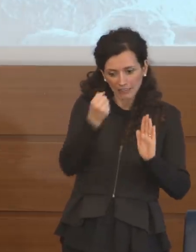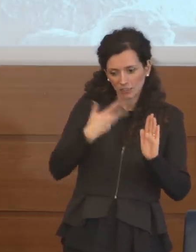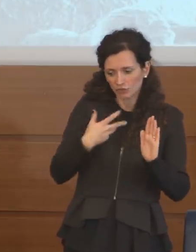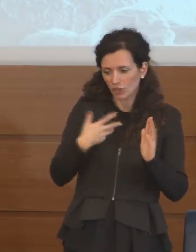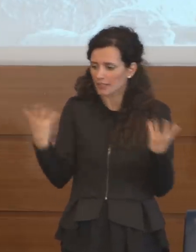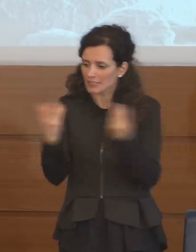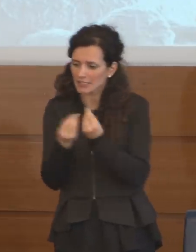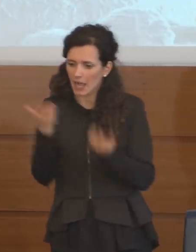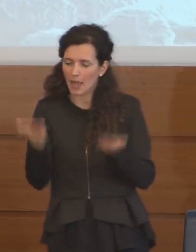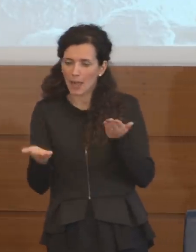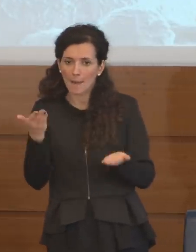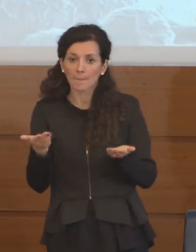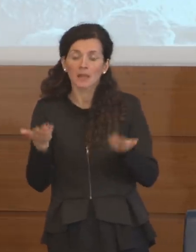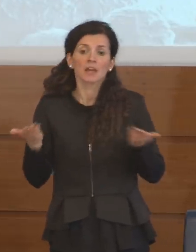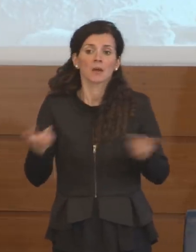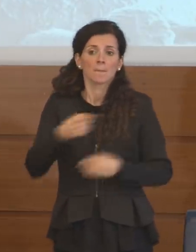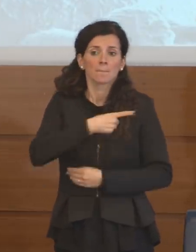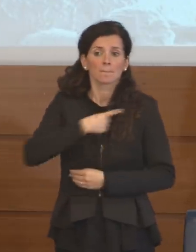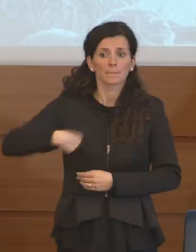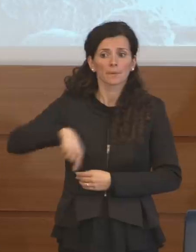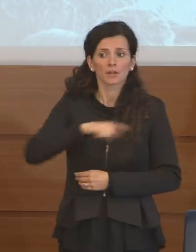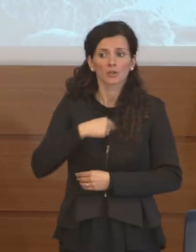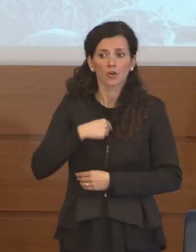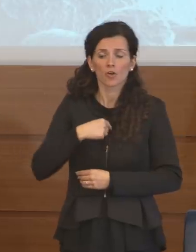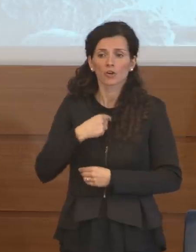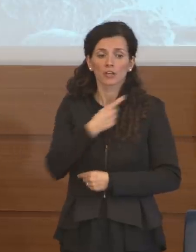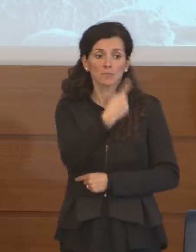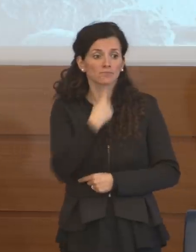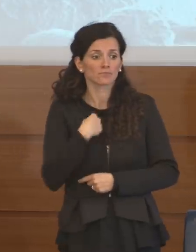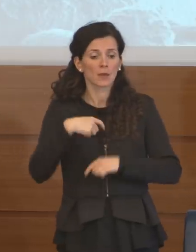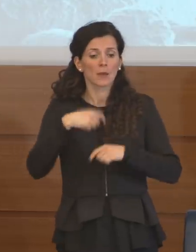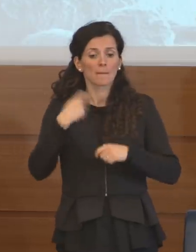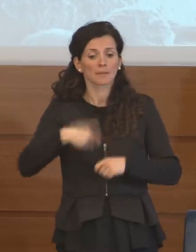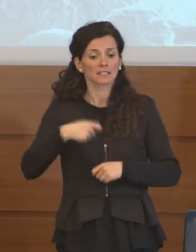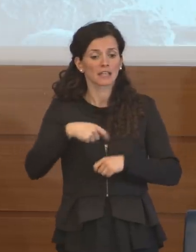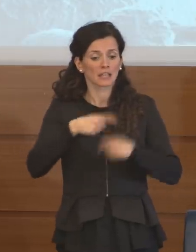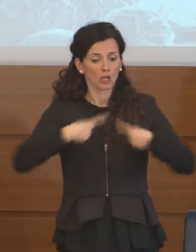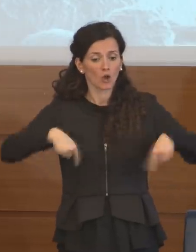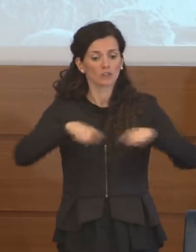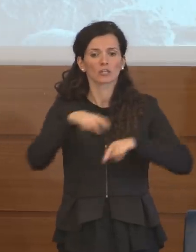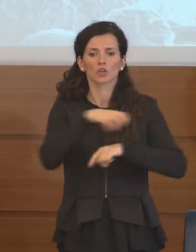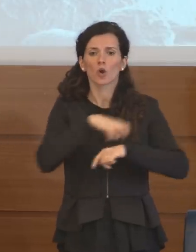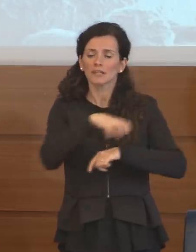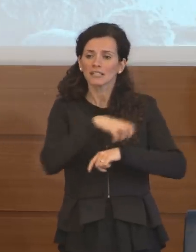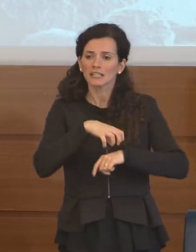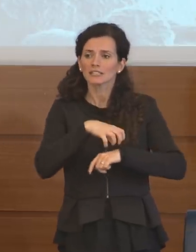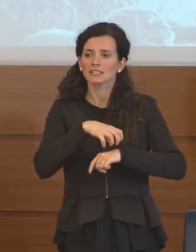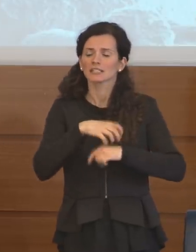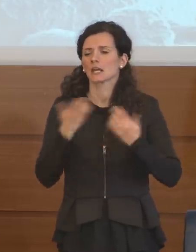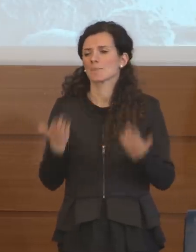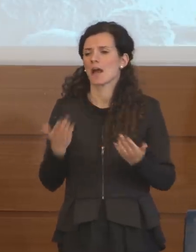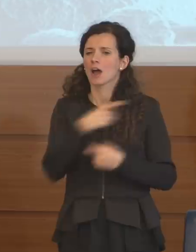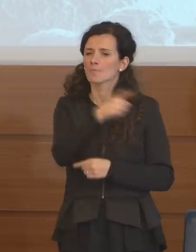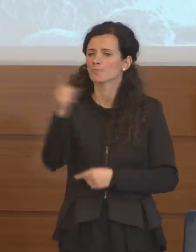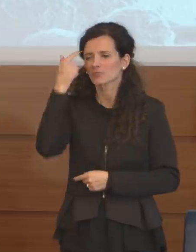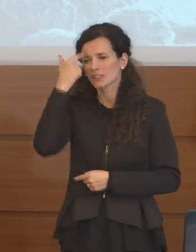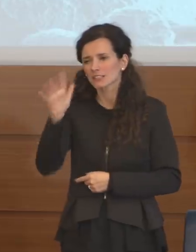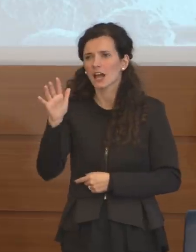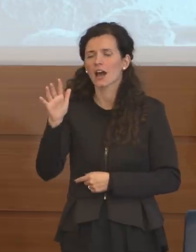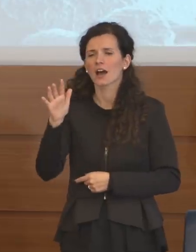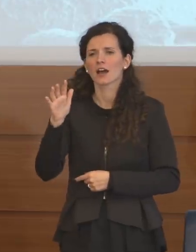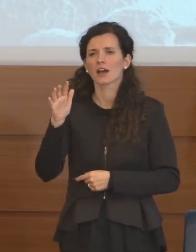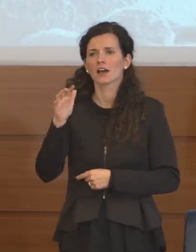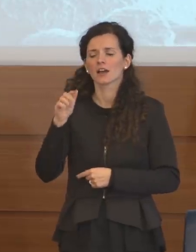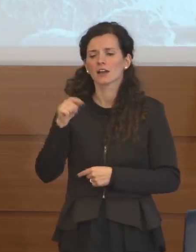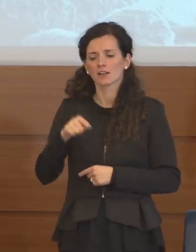credo che è stato detto dal Presidente del Consiglio dei Ministri ma sapete è il canone